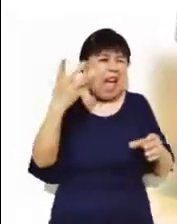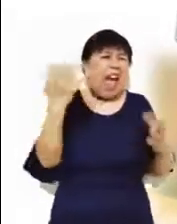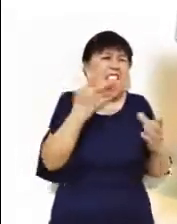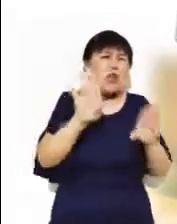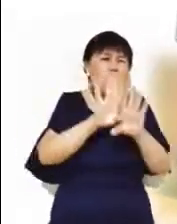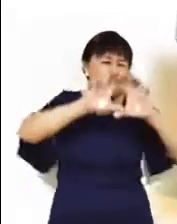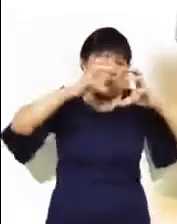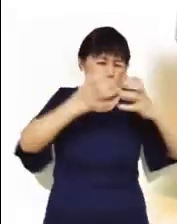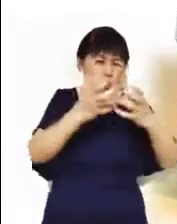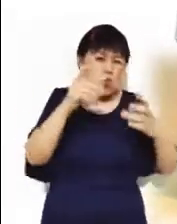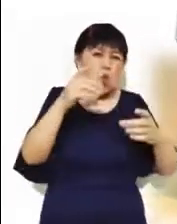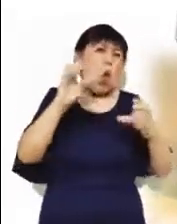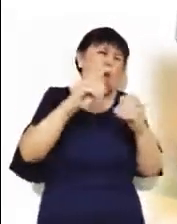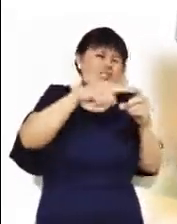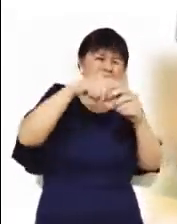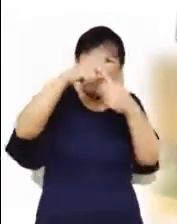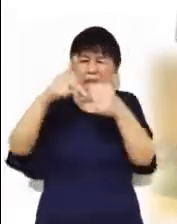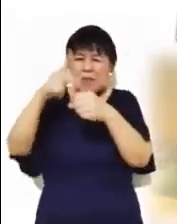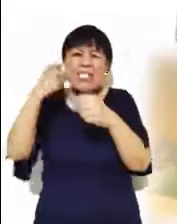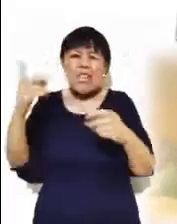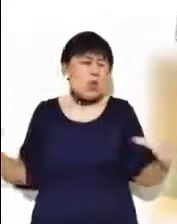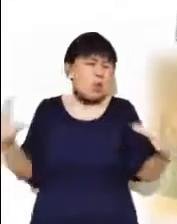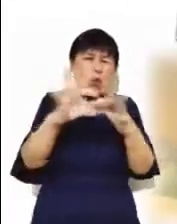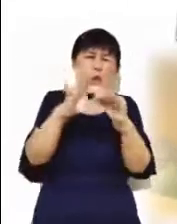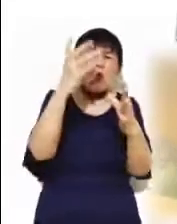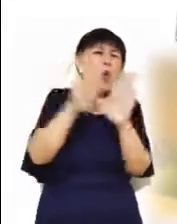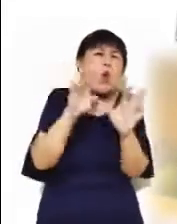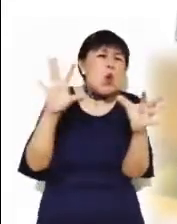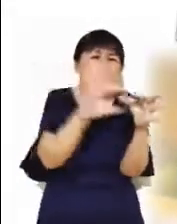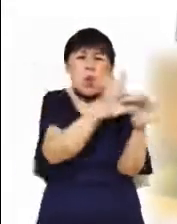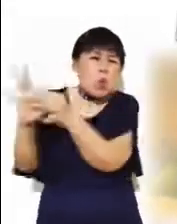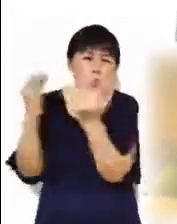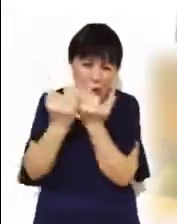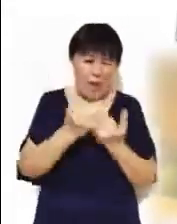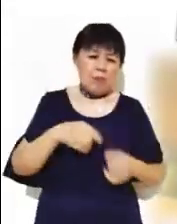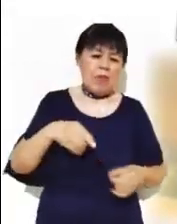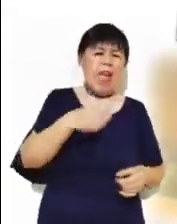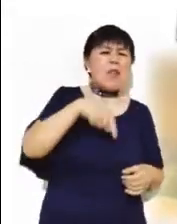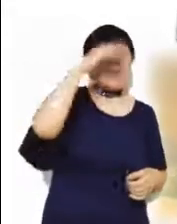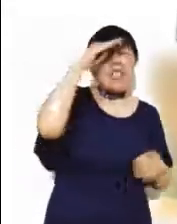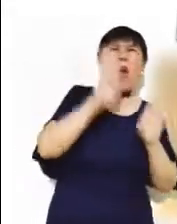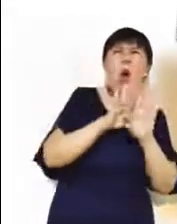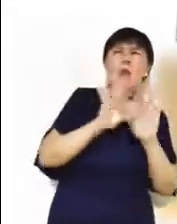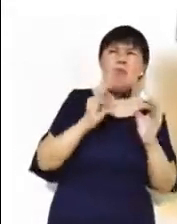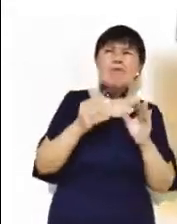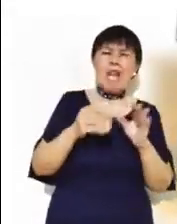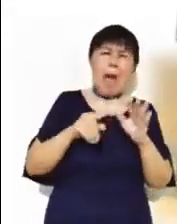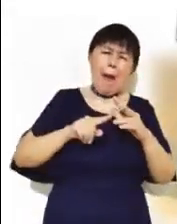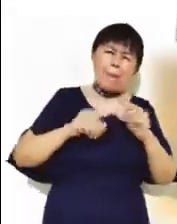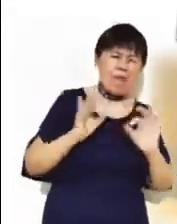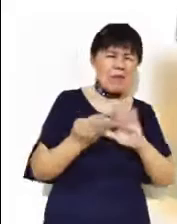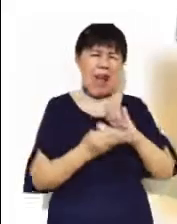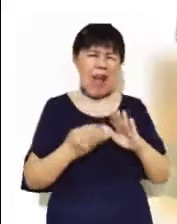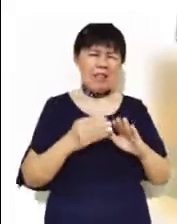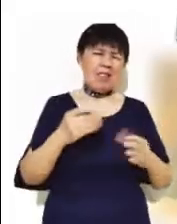o incluso de varios países una uniformidad. Se buscan bases económicas de